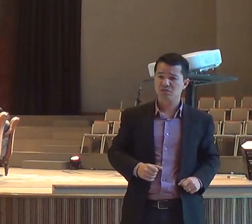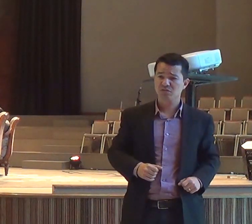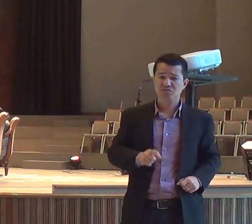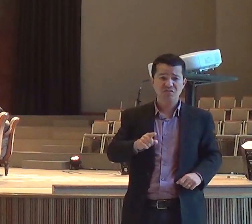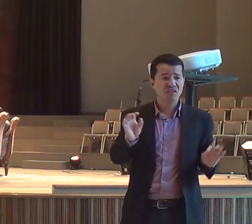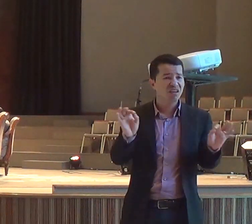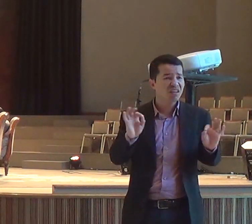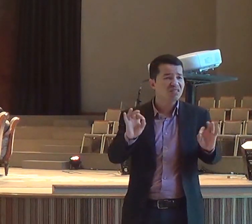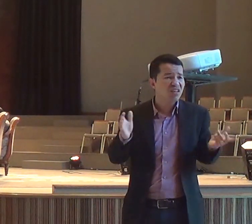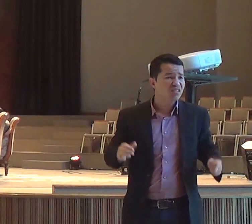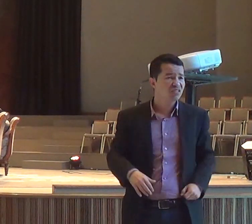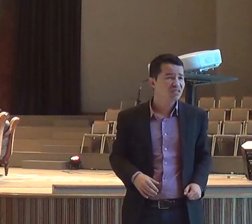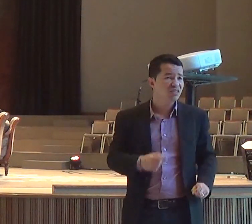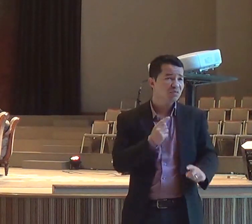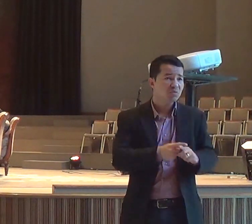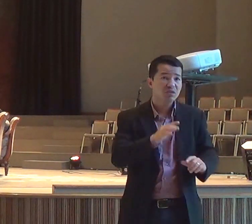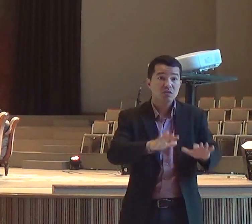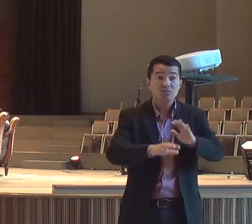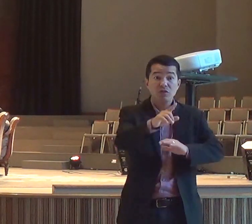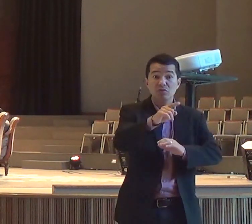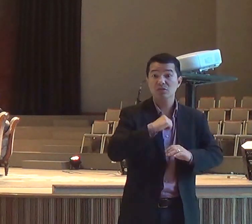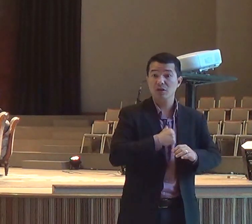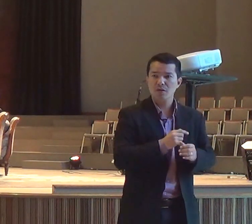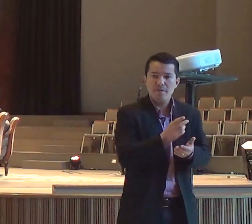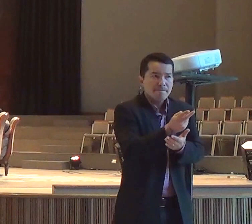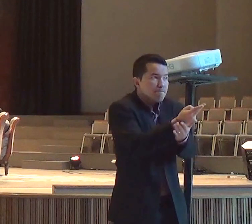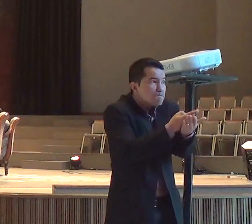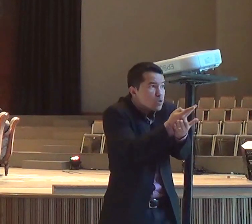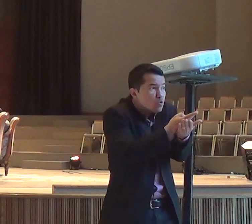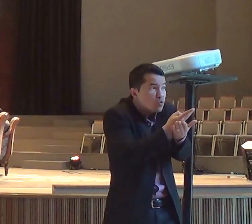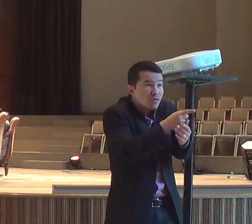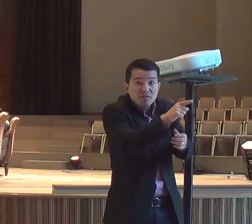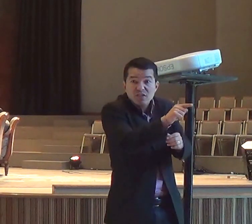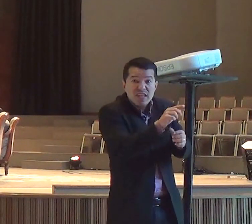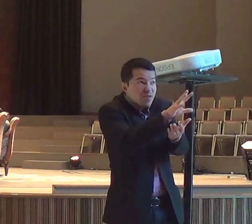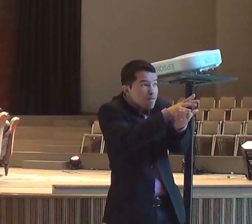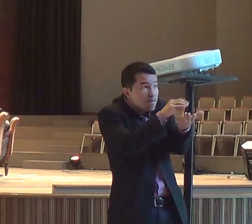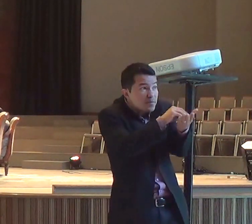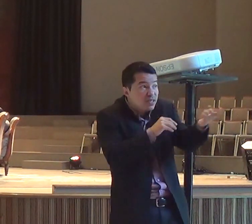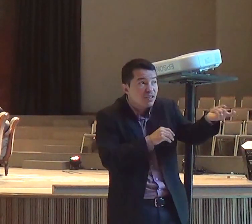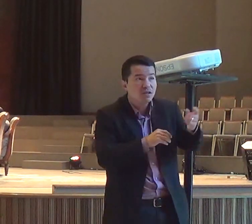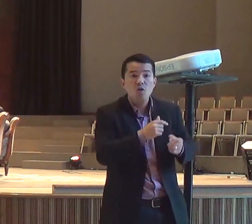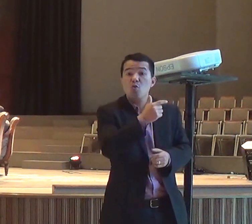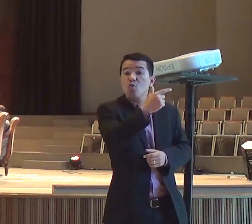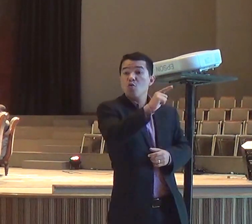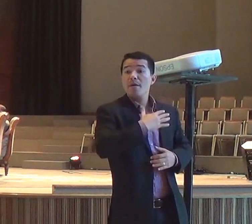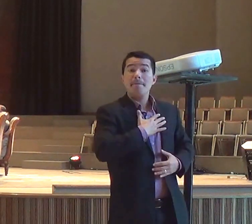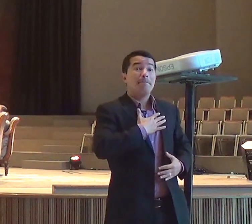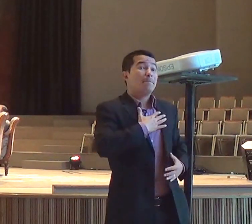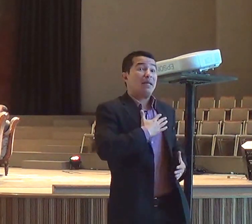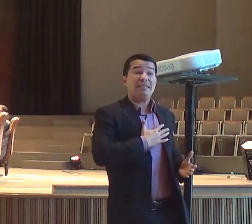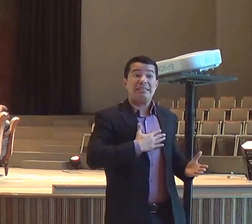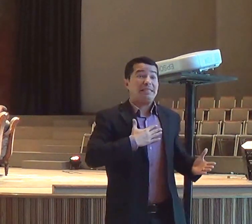é assim, a vida é assada, não é desse jeito, você tem que seguir isso, você tem que ser feliz, daquele jeito, daquela, daquela outra maneira,